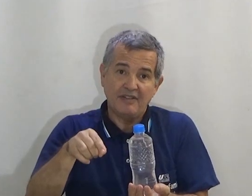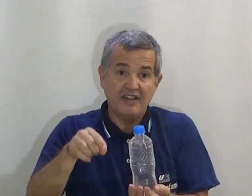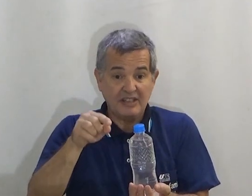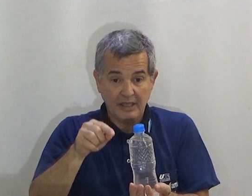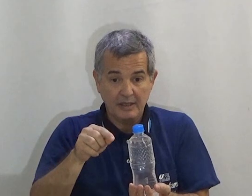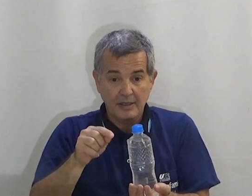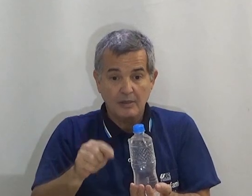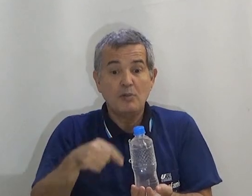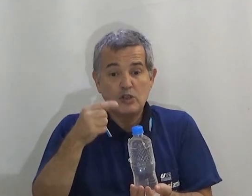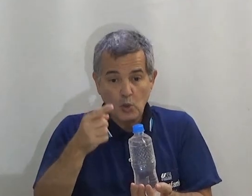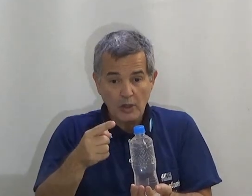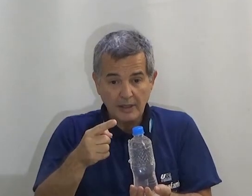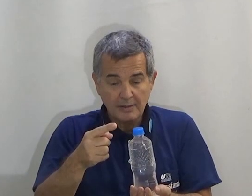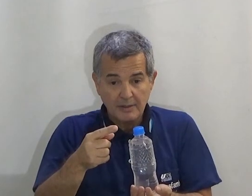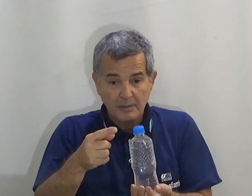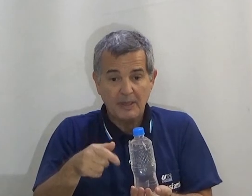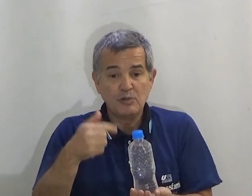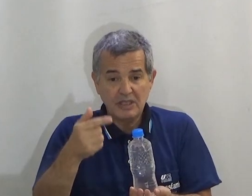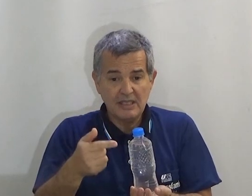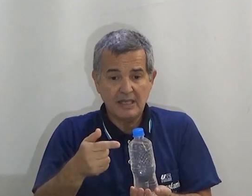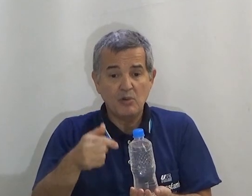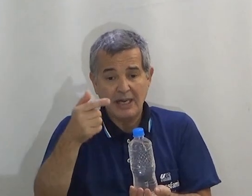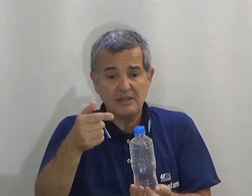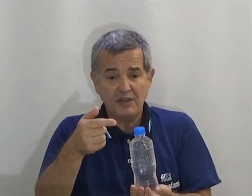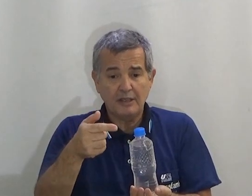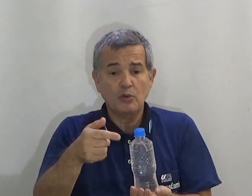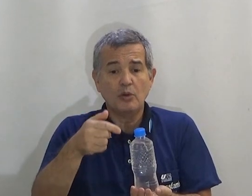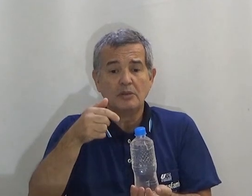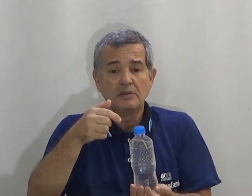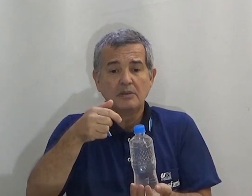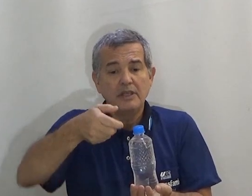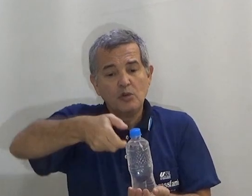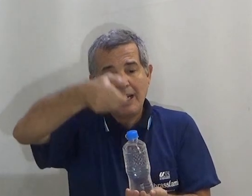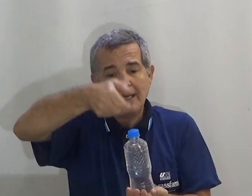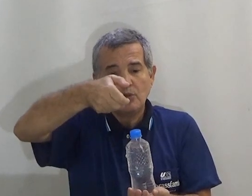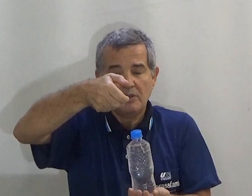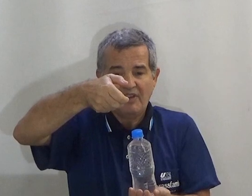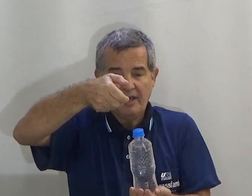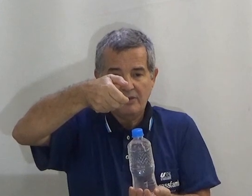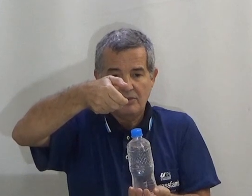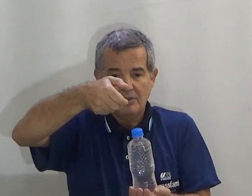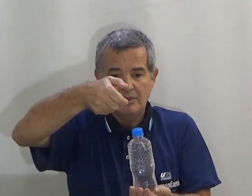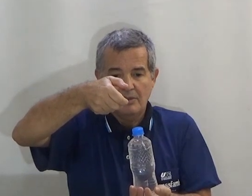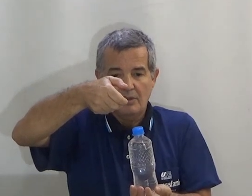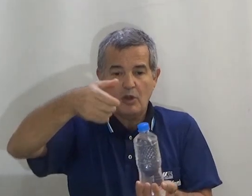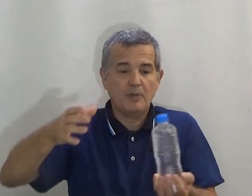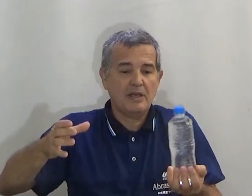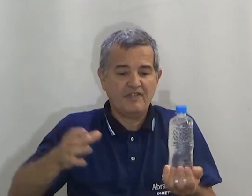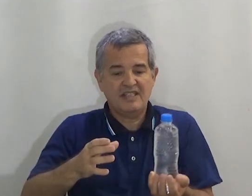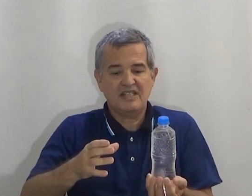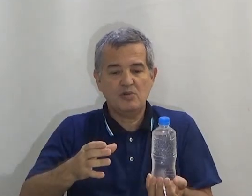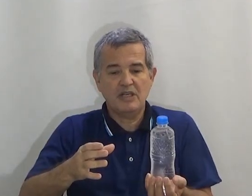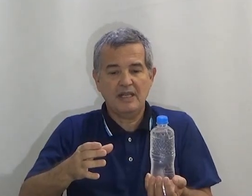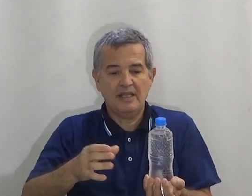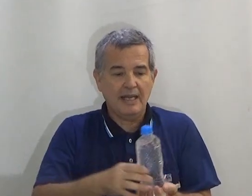garrafa vai ter uma escolha para utilizar o classificador e o marcador diferente. O eu